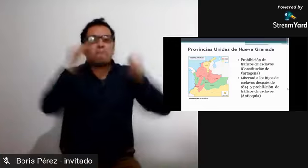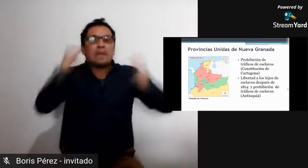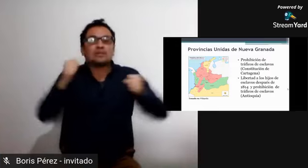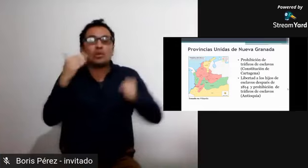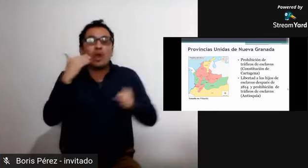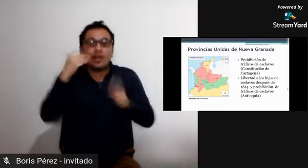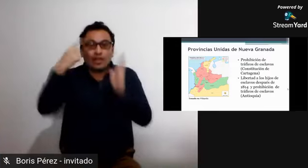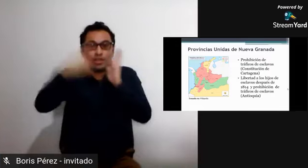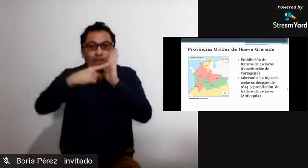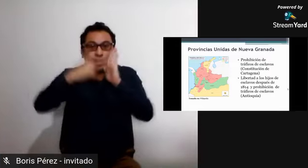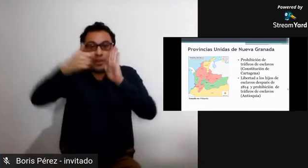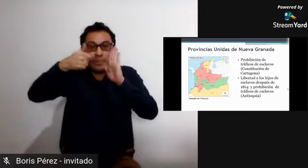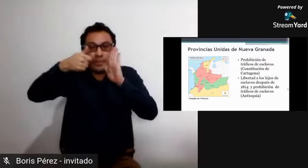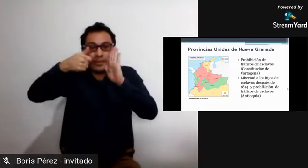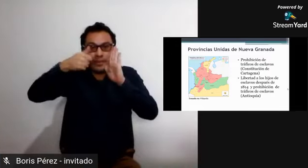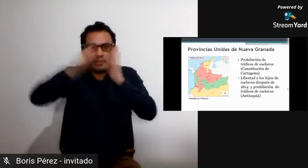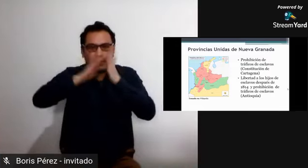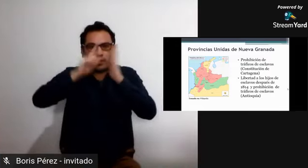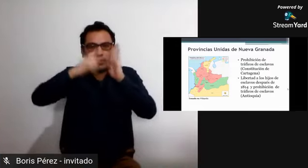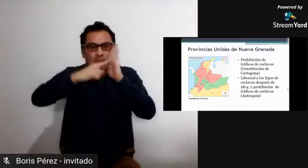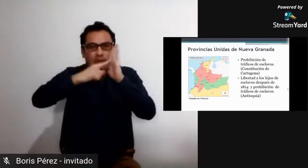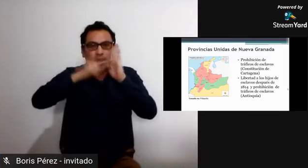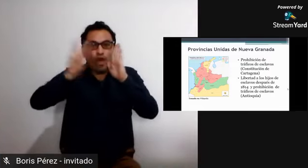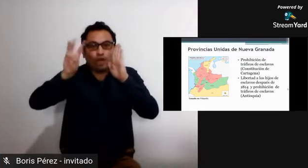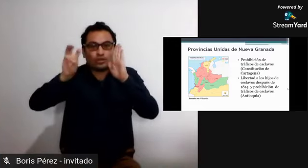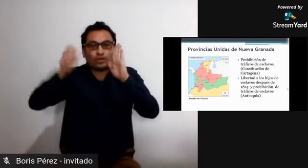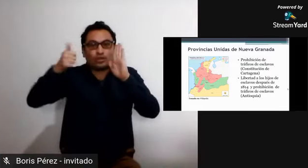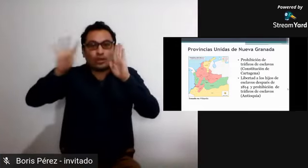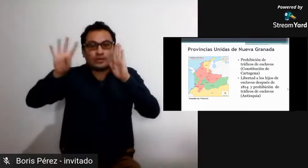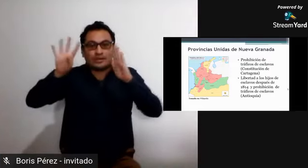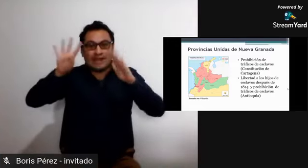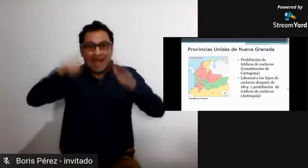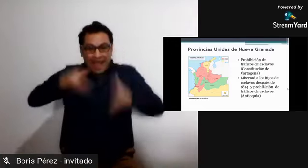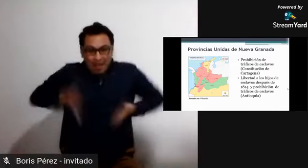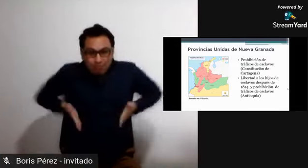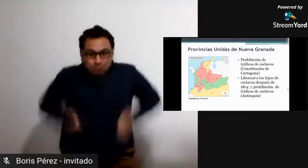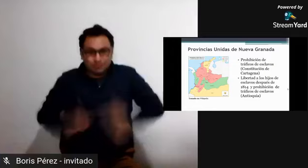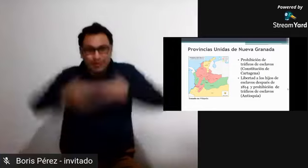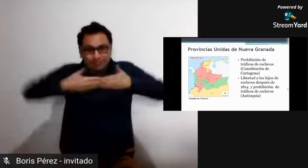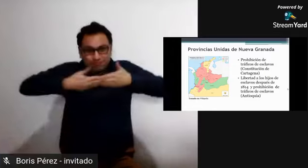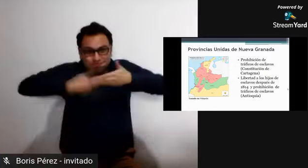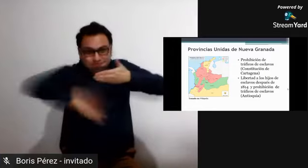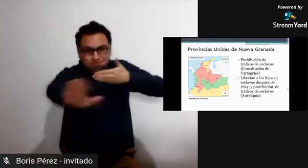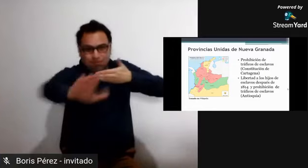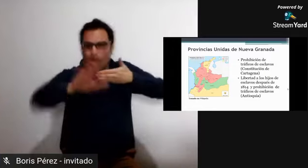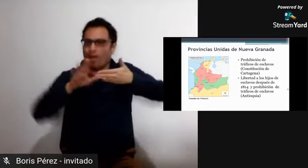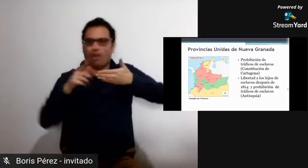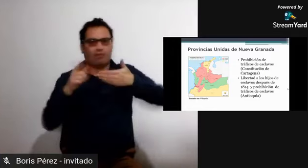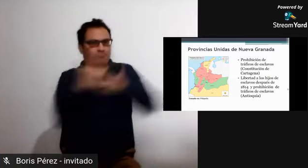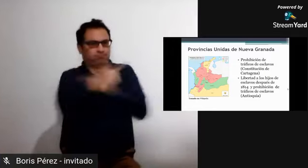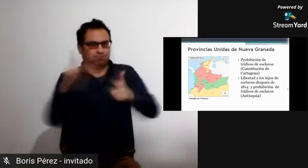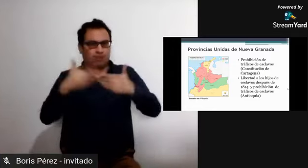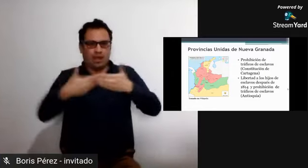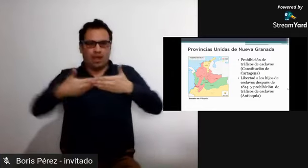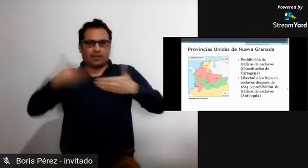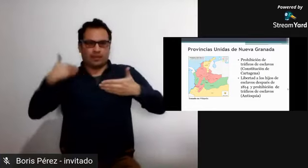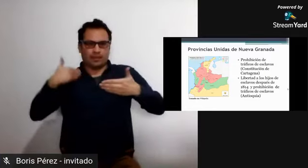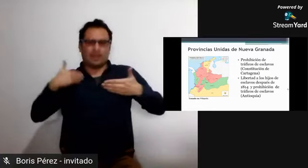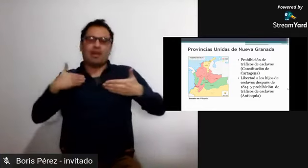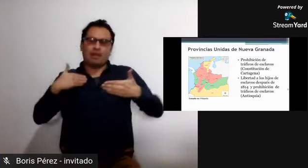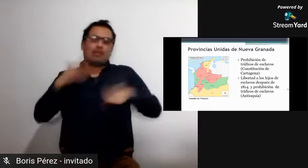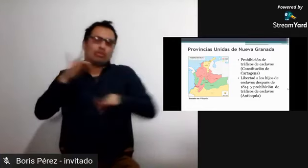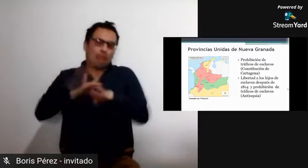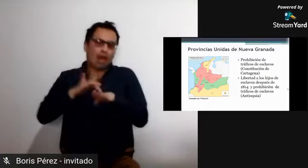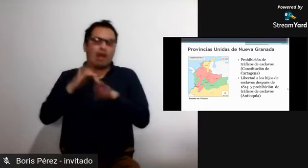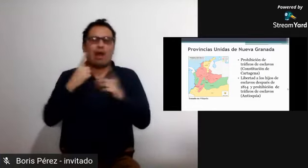perdón, para el año 1814, desde ese